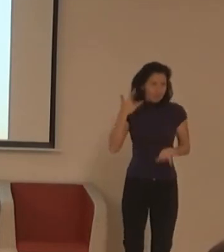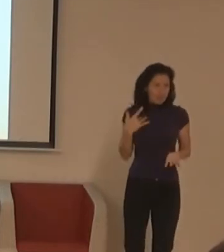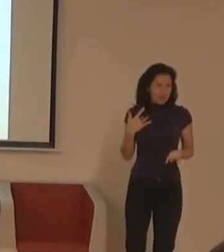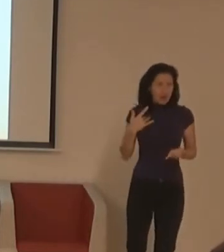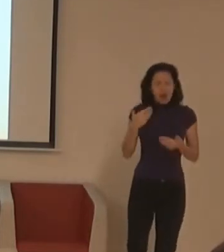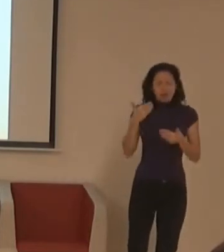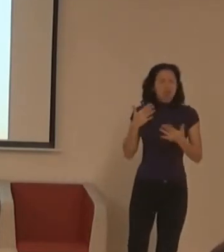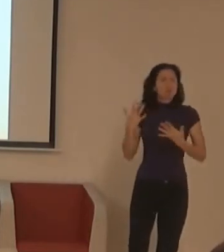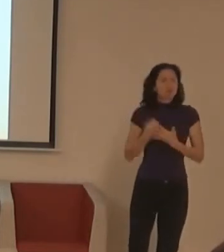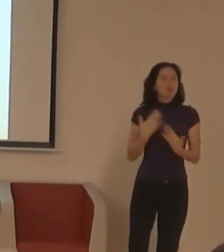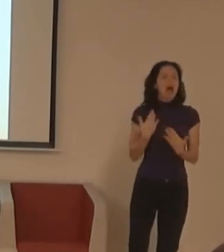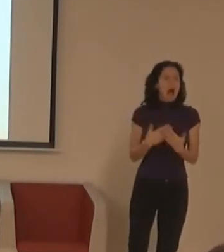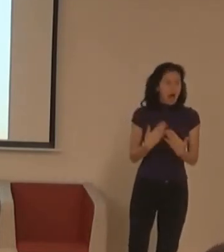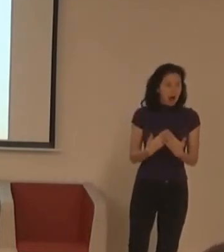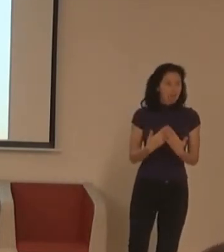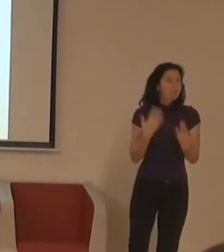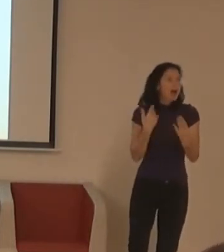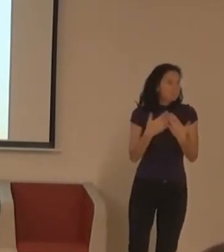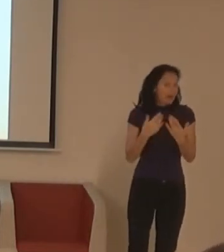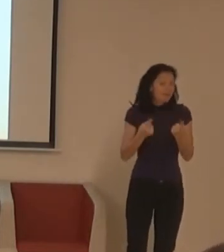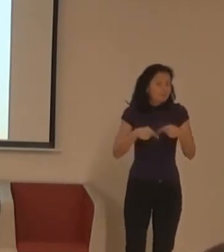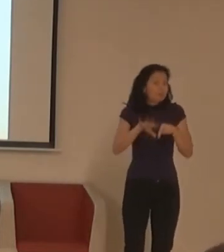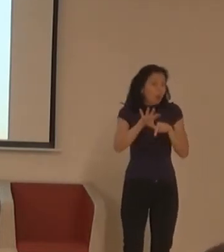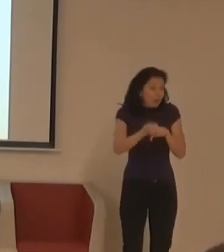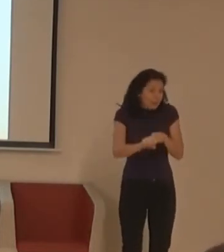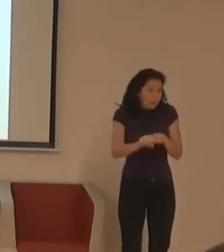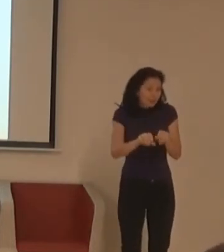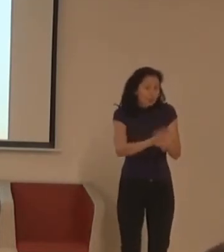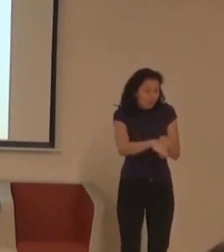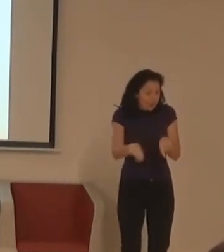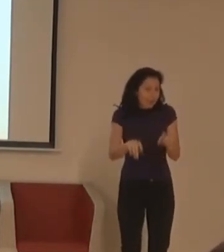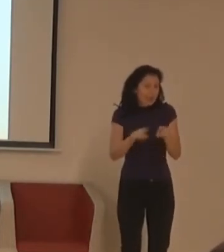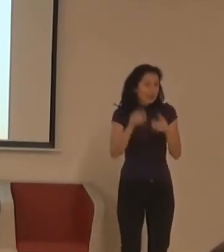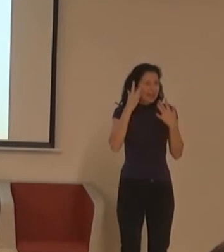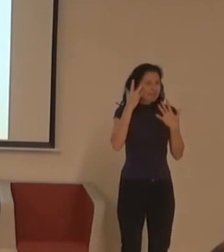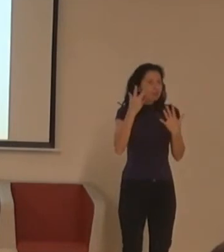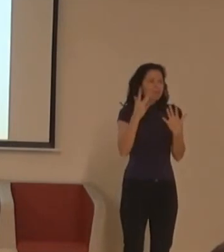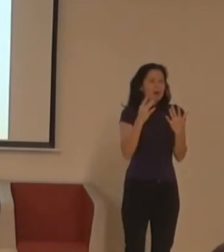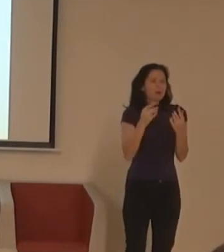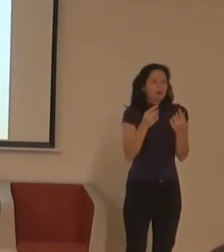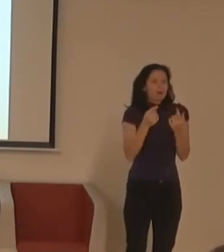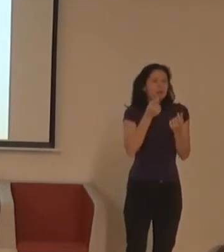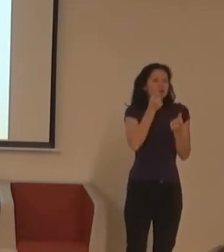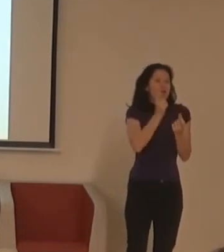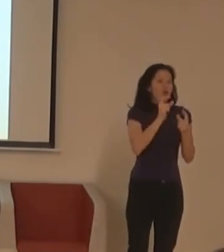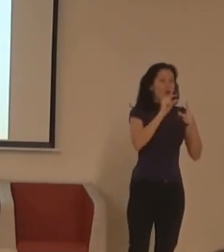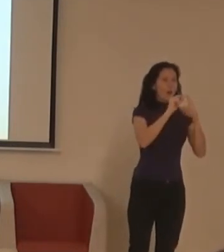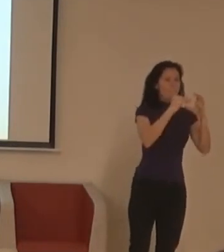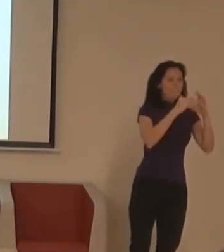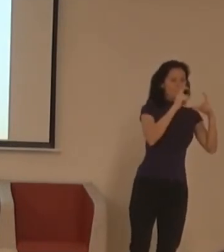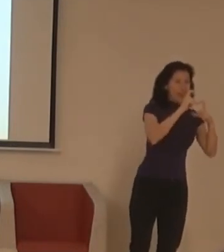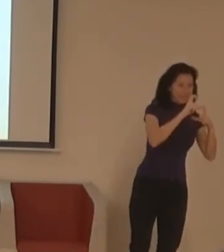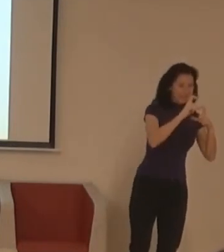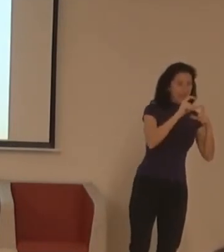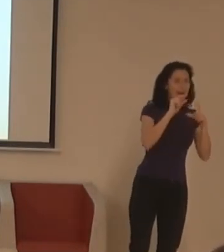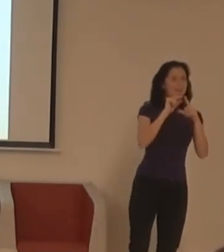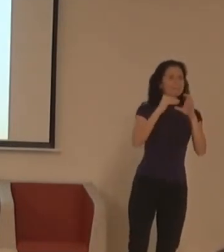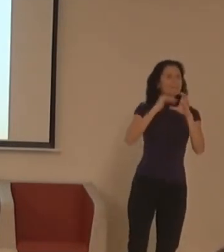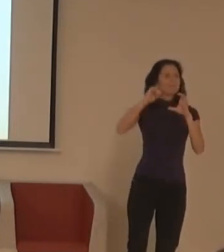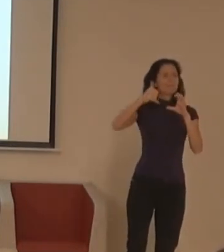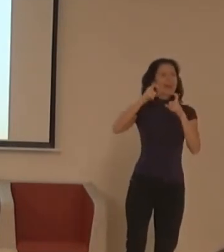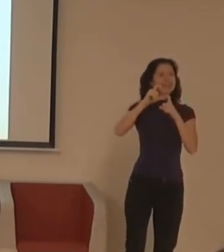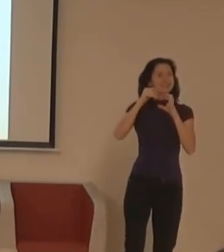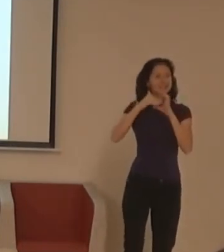je to samé, co pes, hafan, pejsáček, a ještě znak, a ještě vyprostovaný pes v prostový